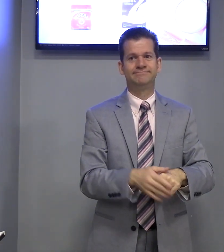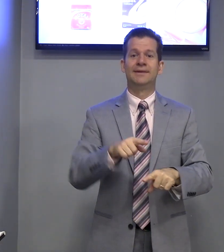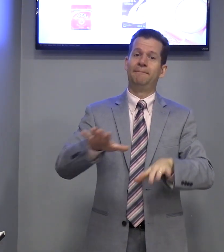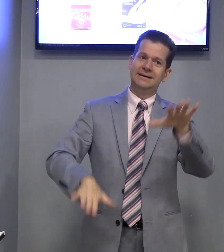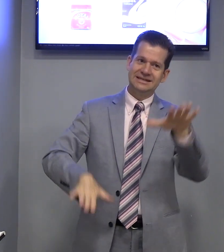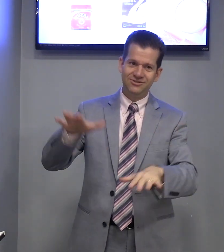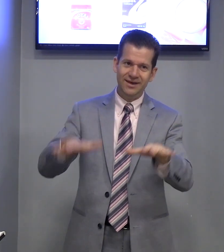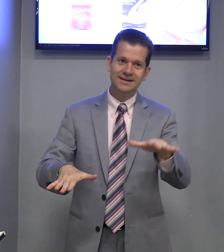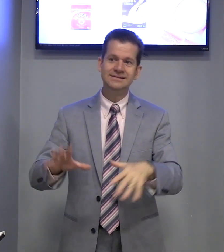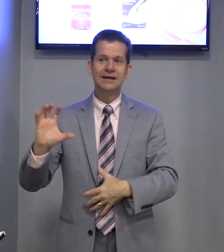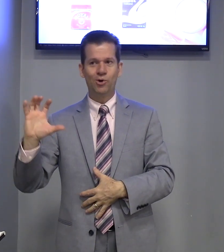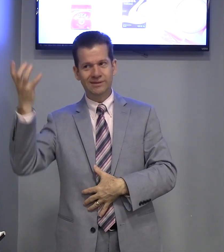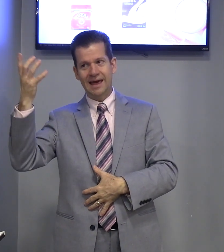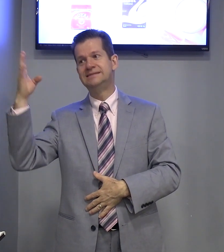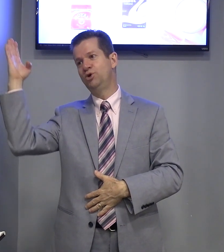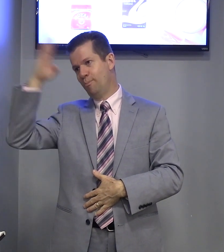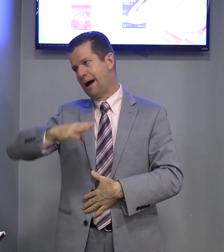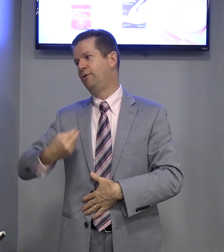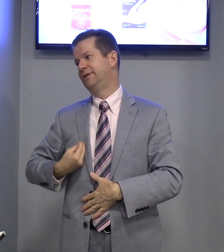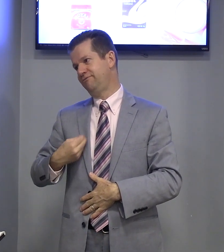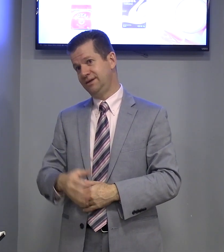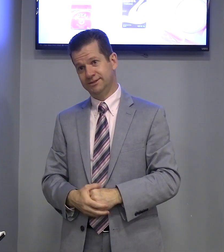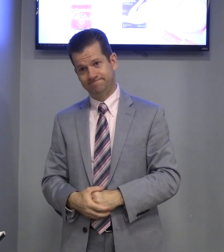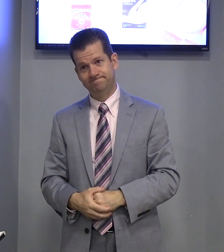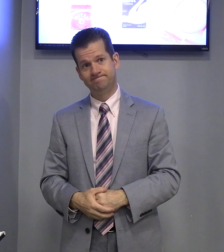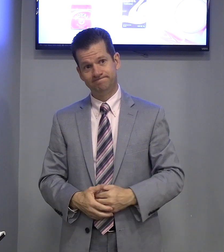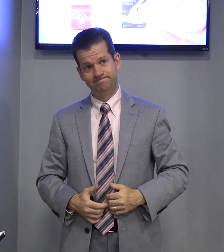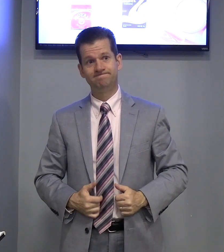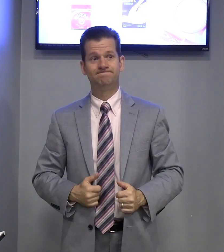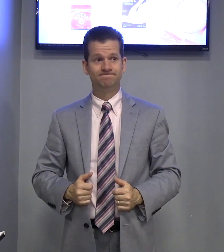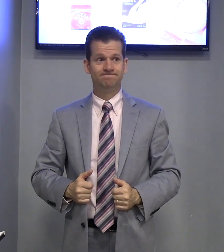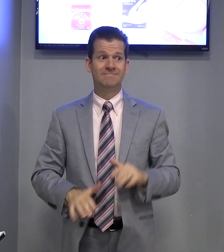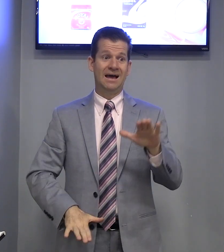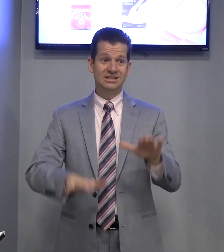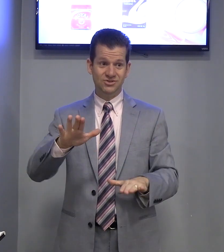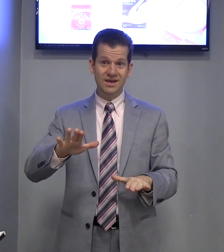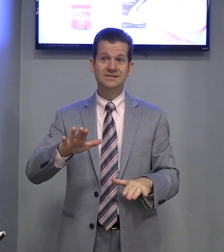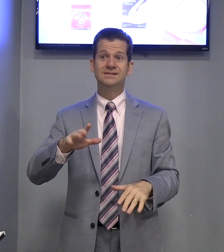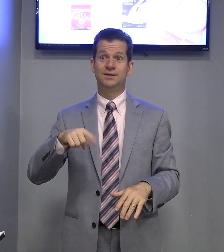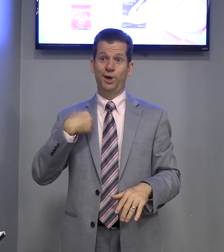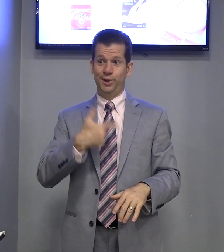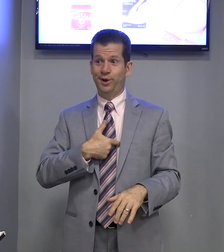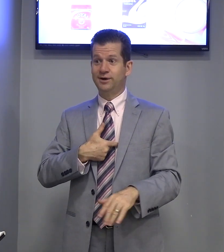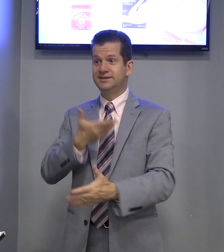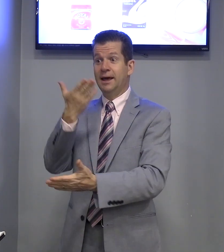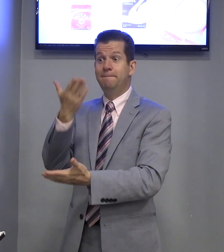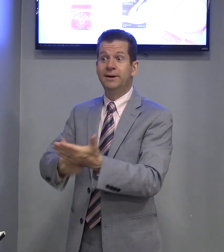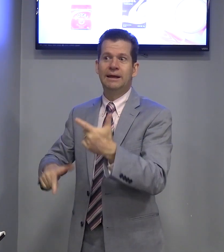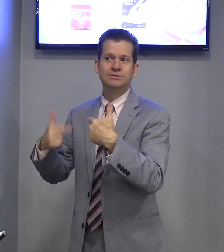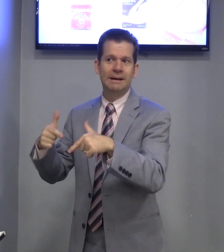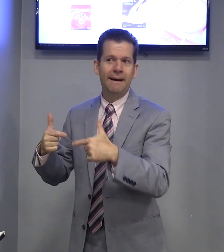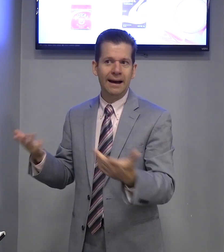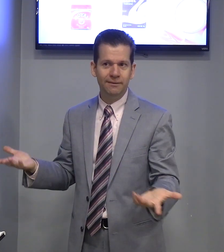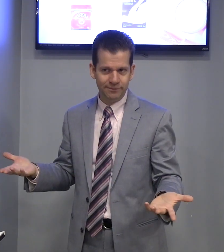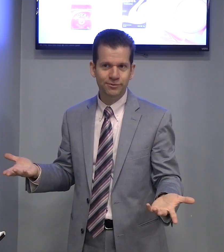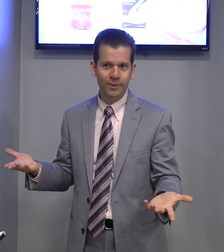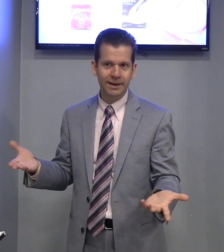Mas, às vezes, acontece o mal na vida. Às vezes, nós perdemos o trabalho. Não é?